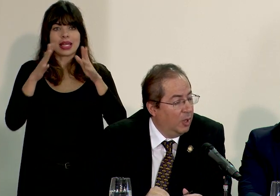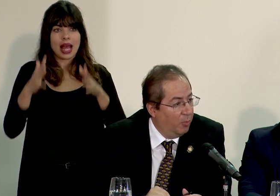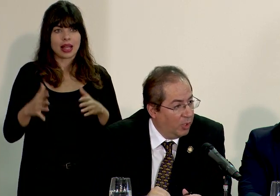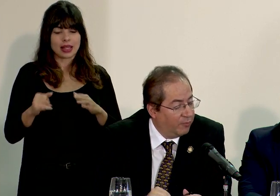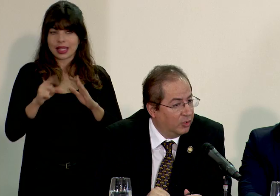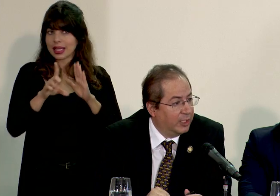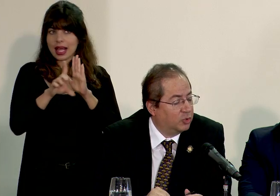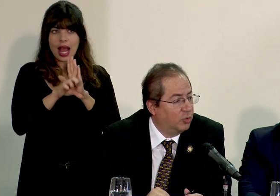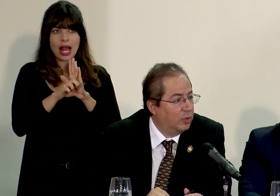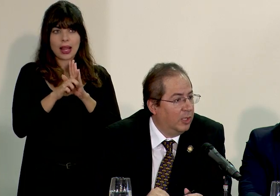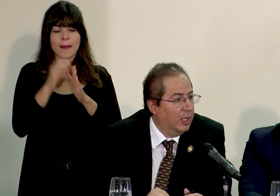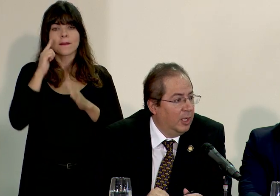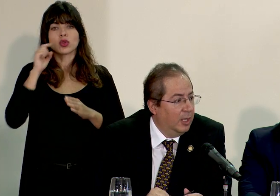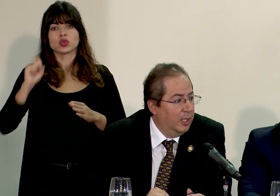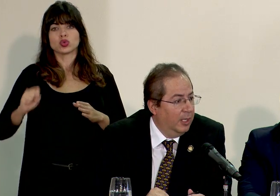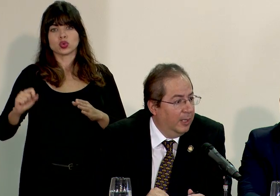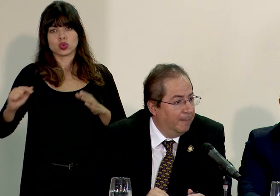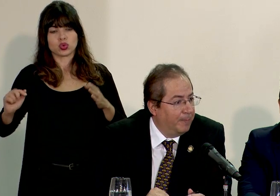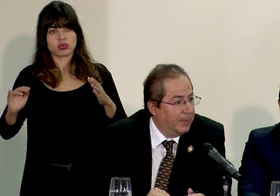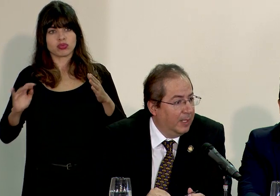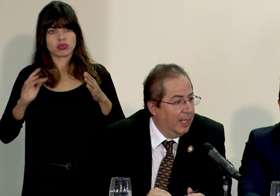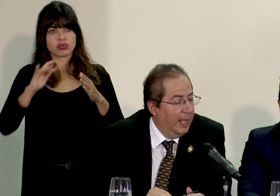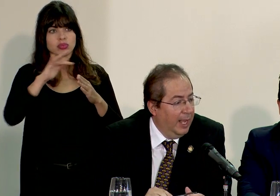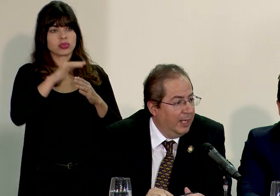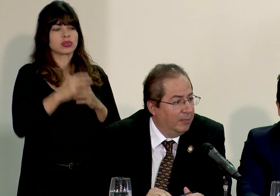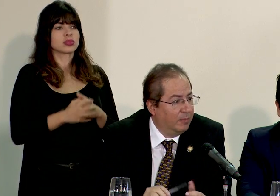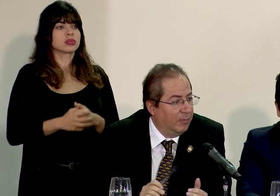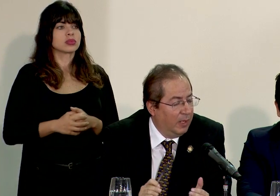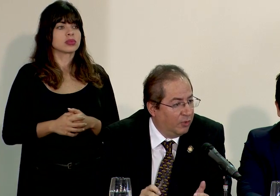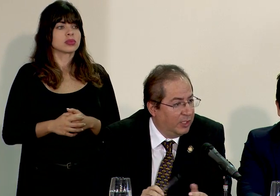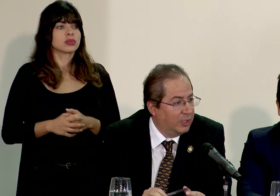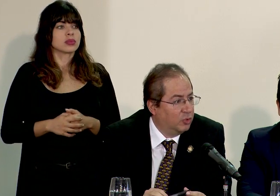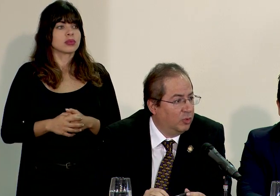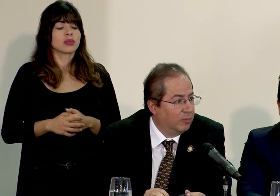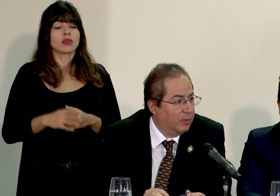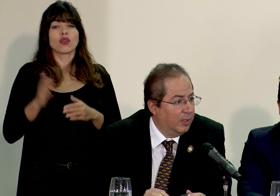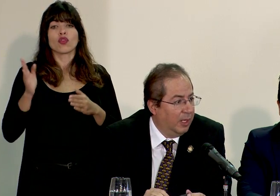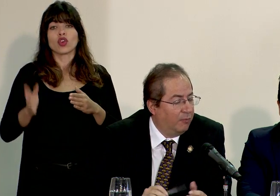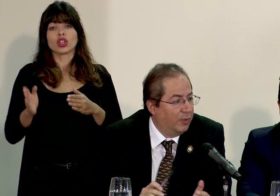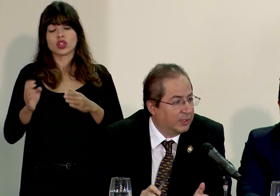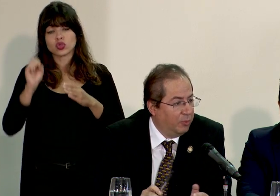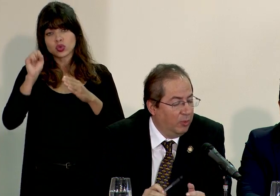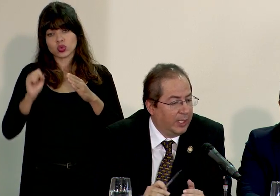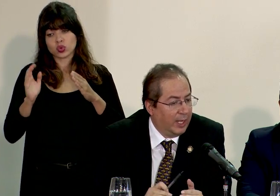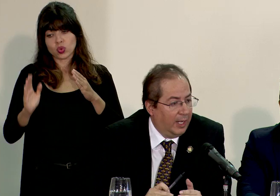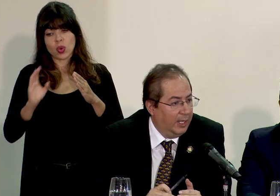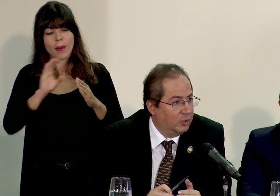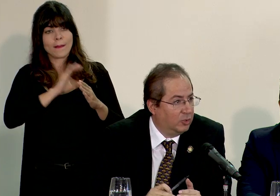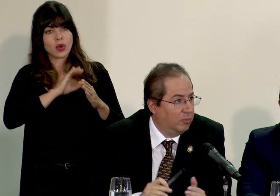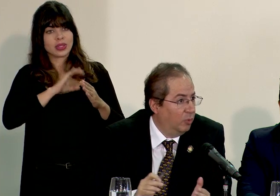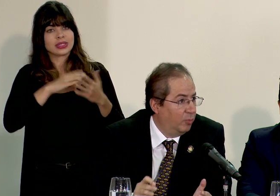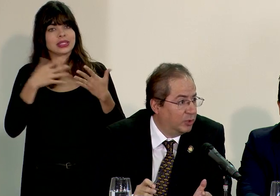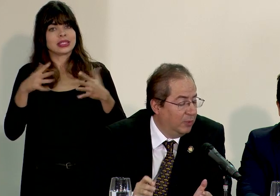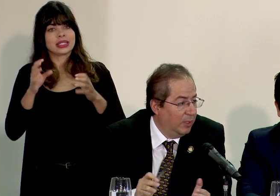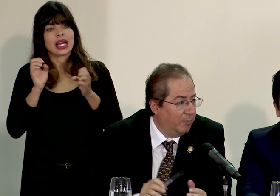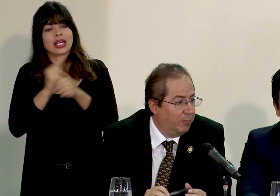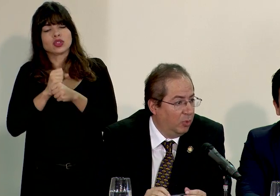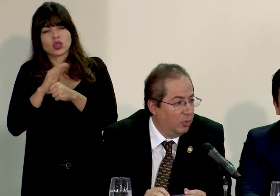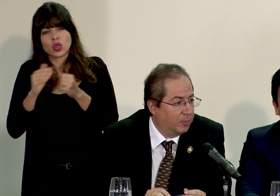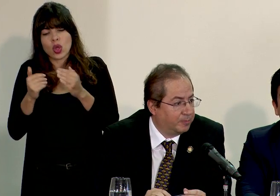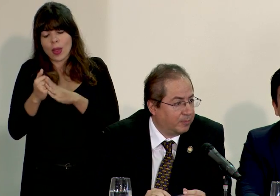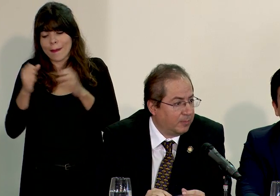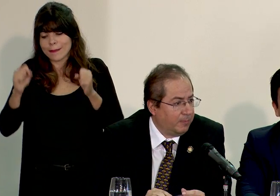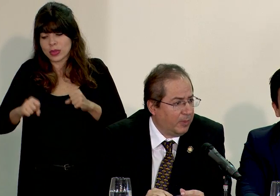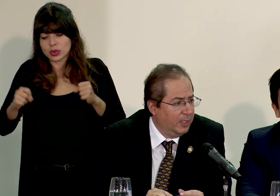por la frontera sur en la frontera sur la fuerza pública ha hecho lo posible